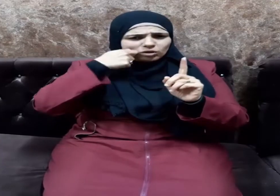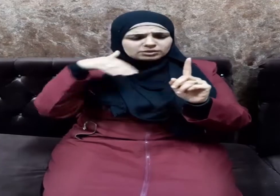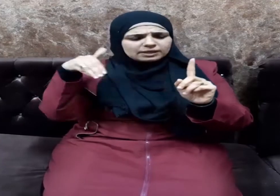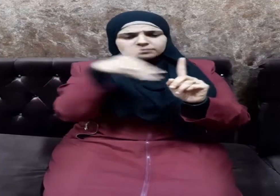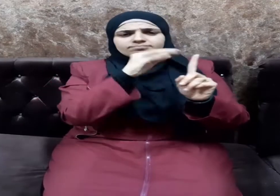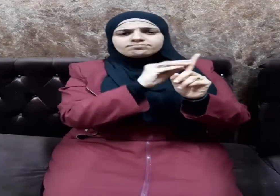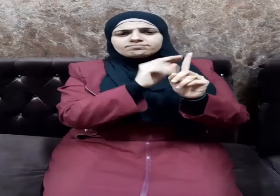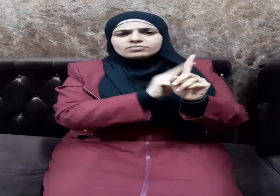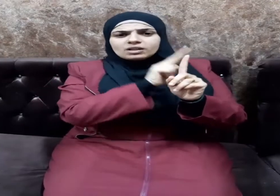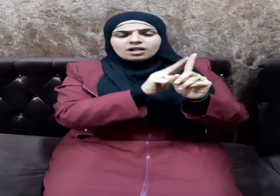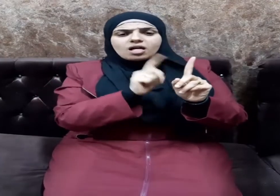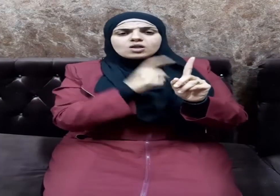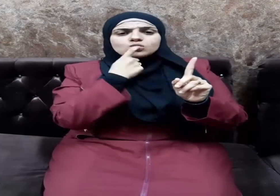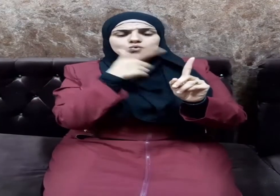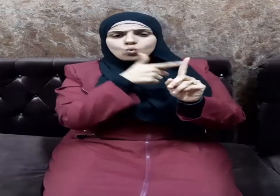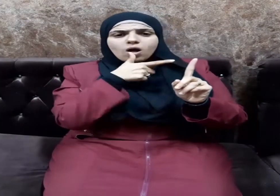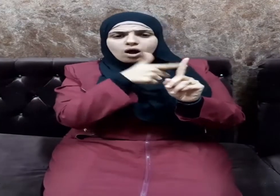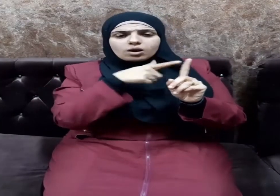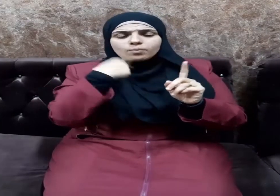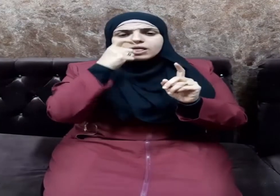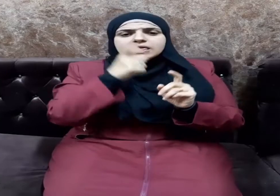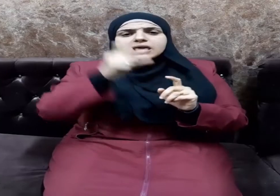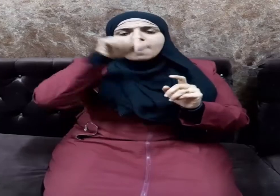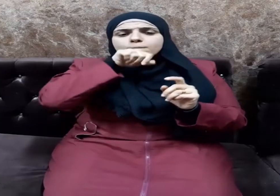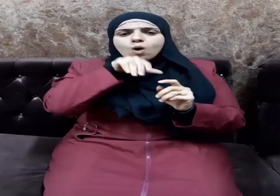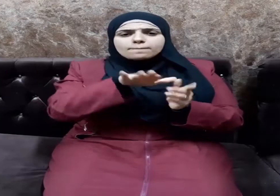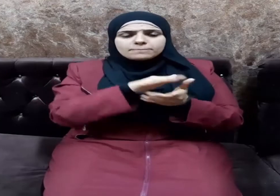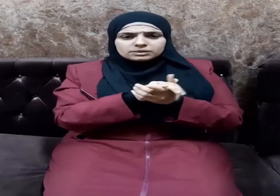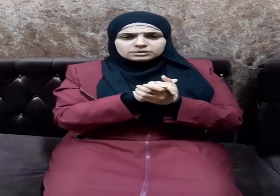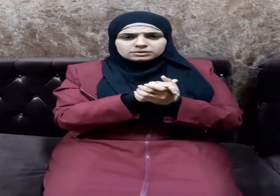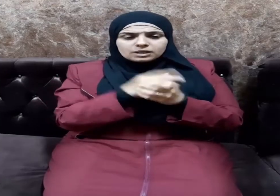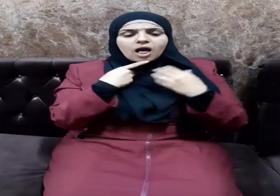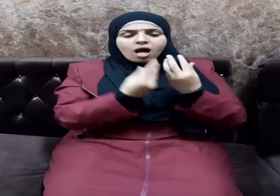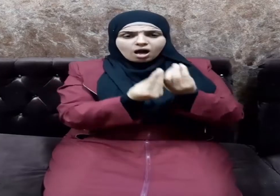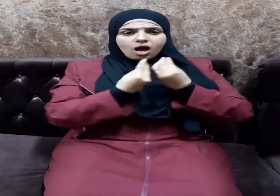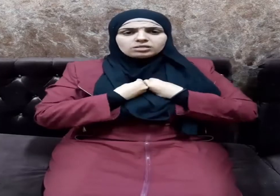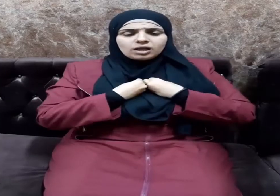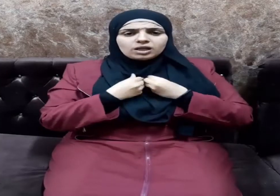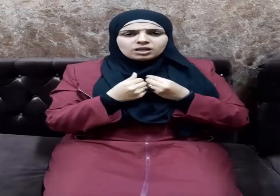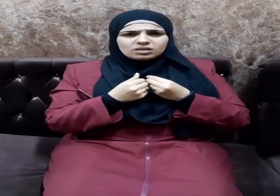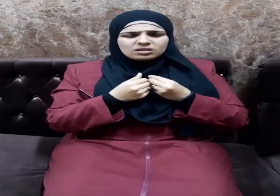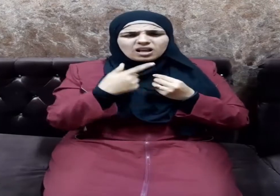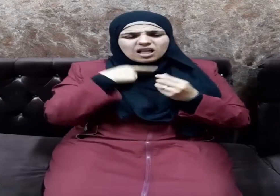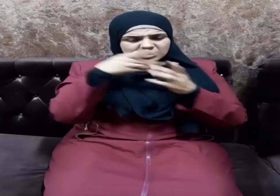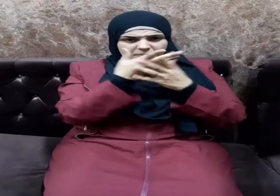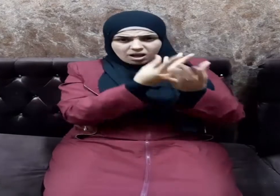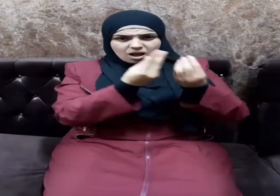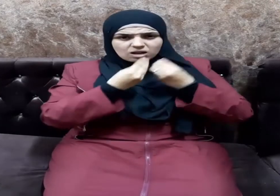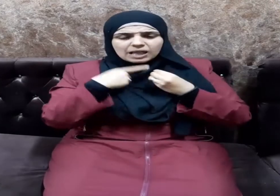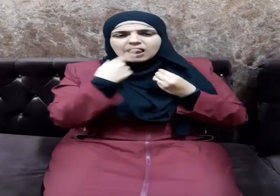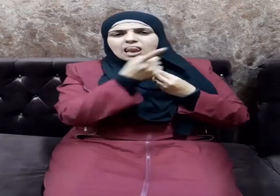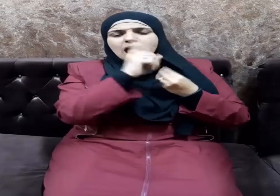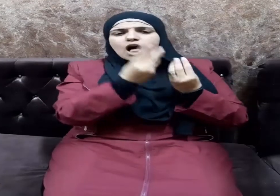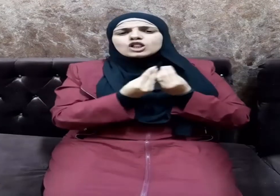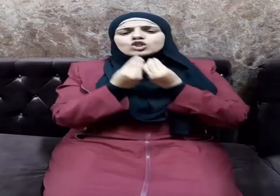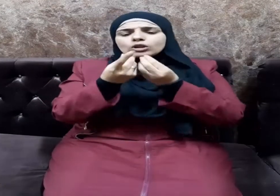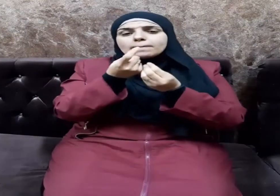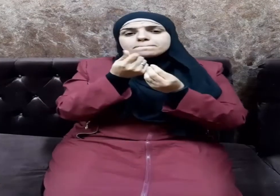وسلم فقال يا محمد أعطني فإنك لا تعطي من مالك